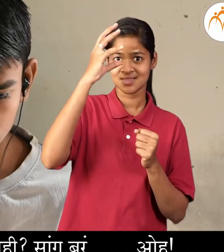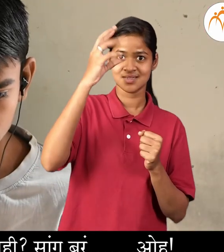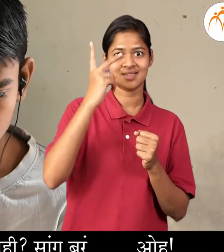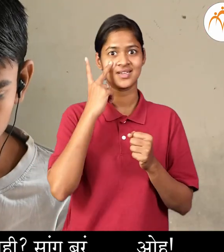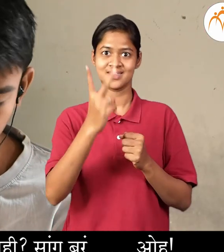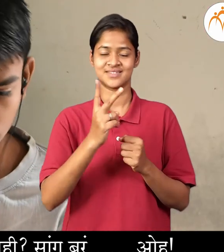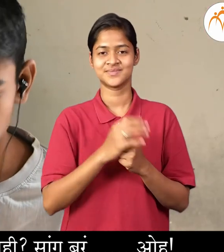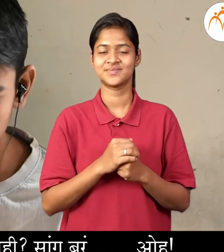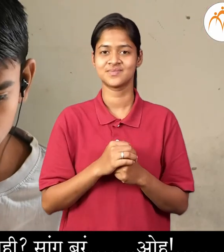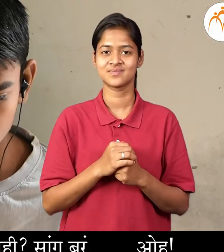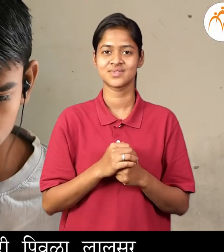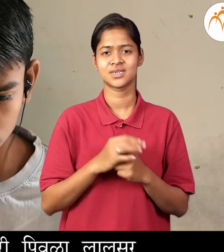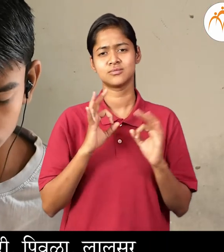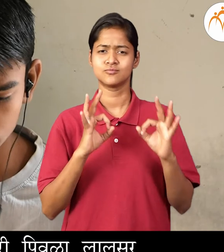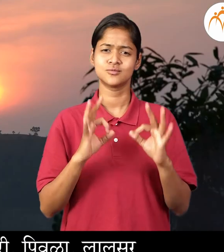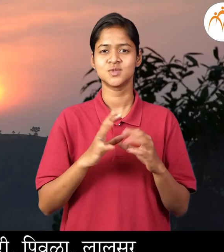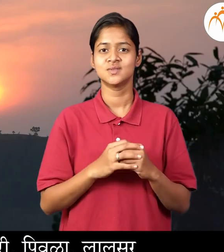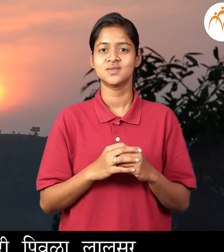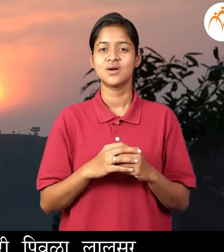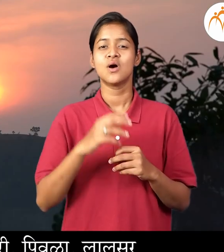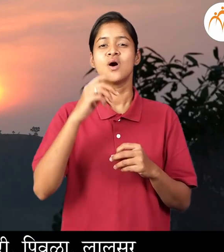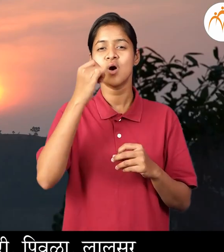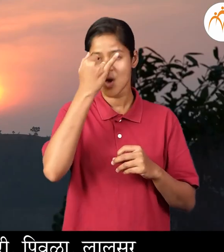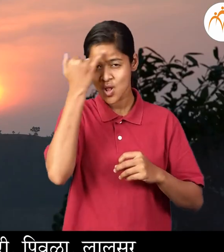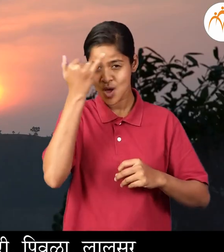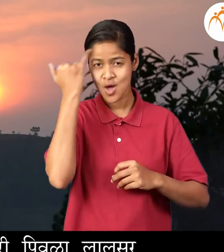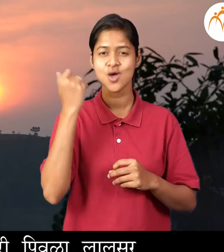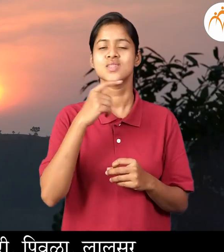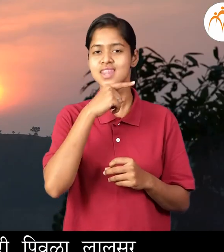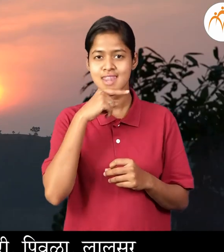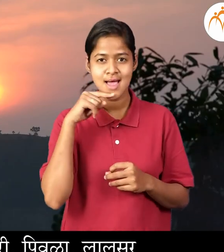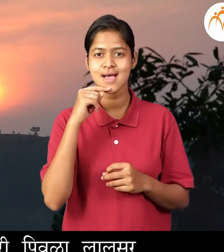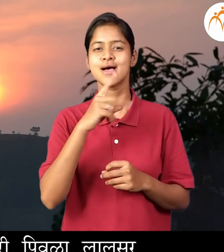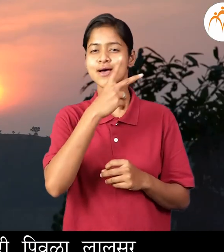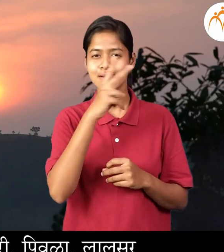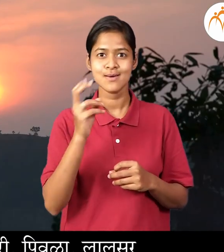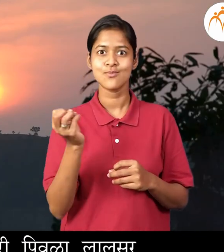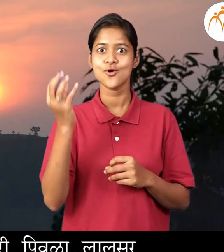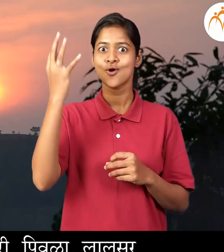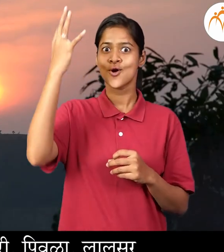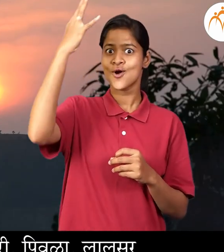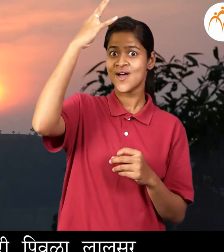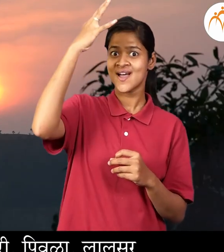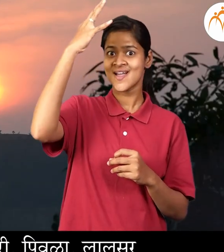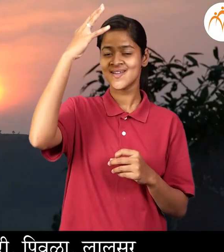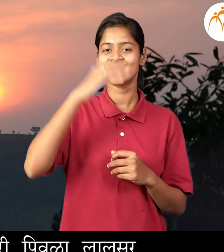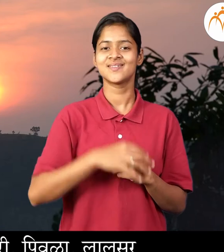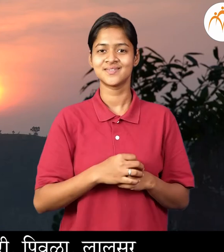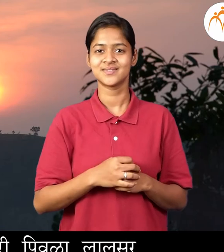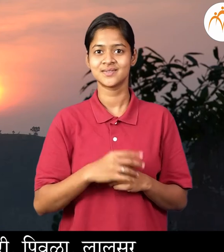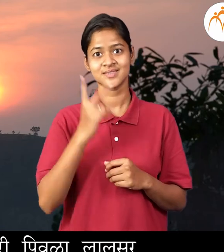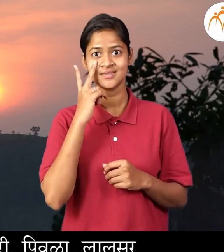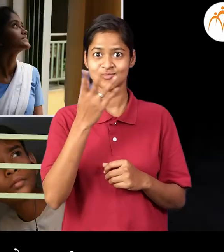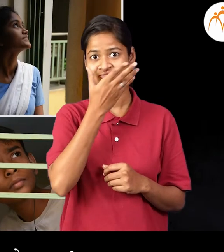पाहिलास हो, सूर्य उगवताना, किती छान, केशरी, प्योडा, लालसर, अशे खूप रंग दिसले ना, तुला सूर्याचे,